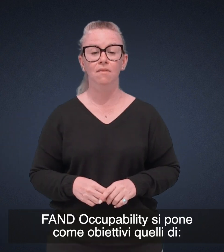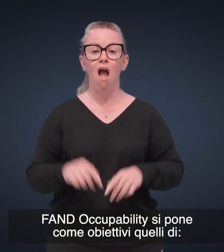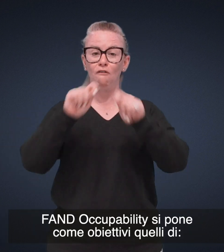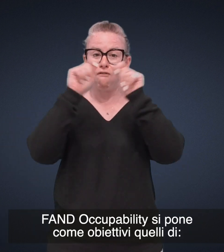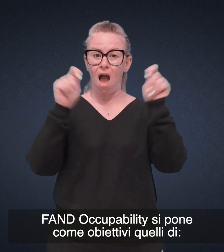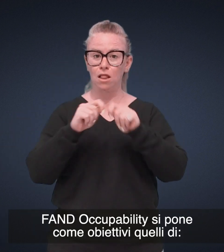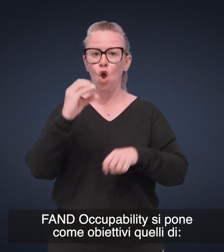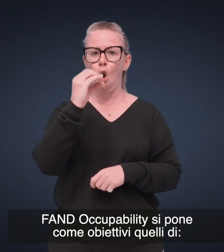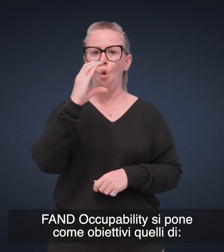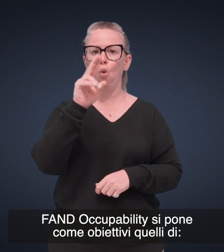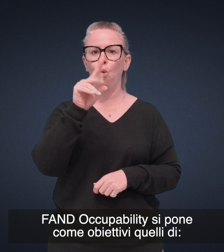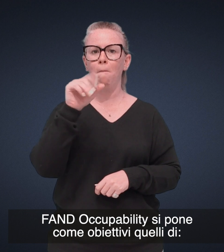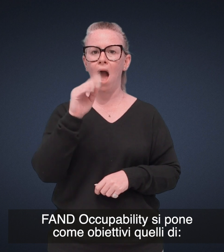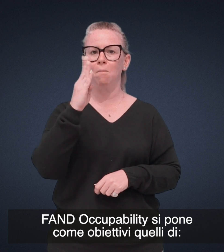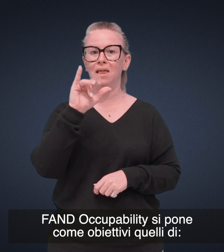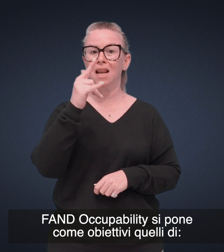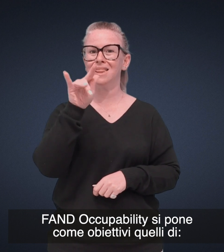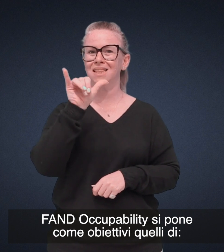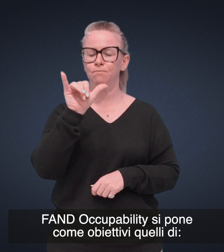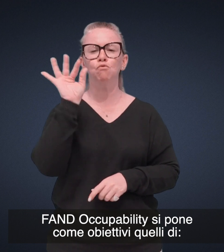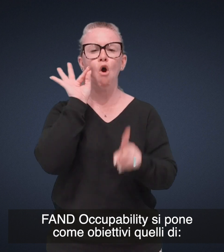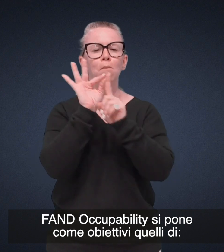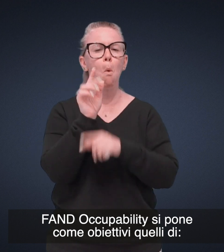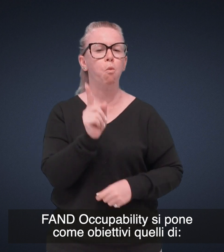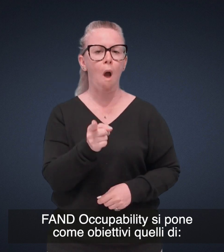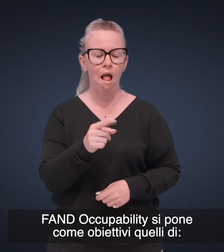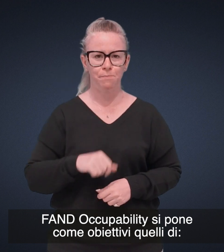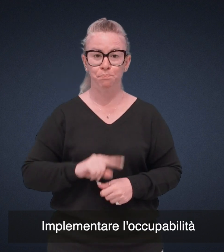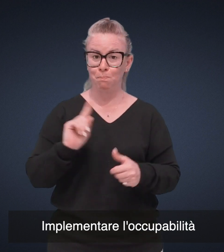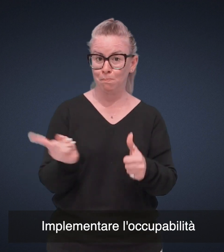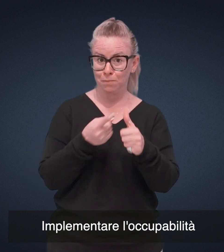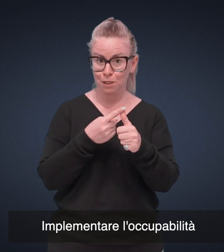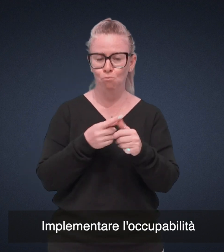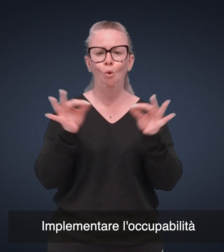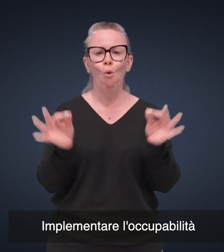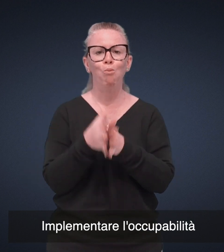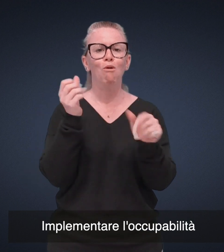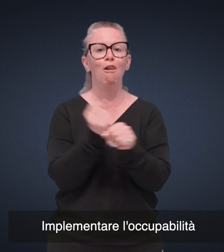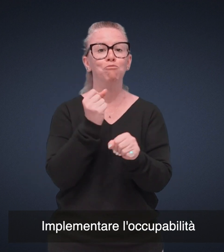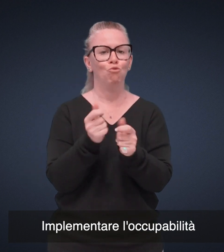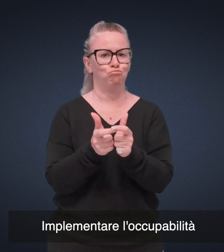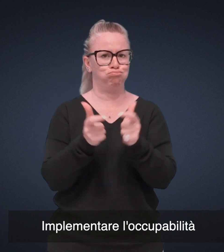Fund Occupability si pone come obiettivi quelli di Implementare l'occupabilità